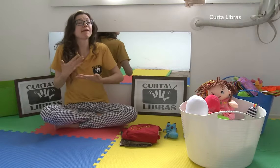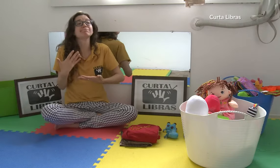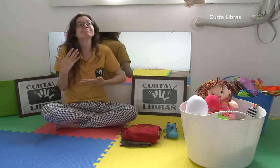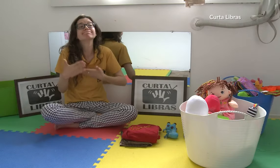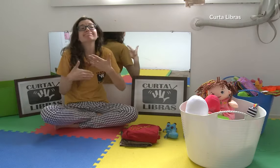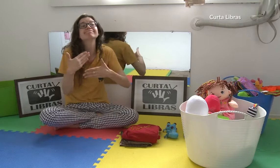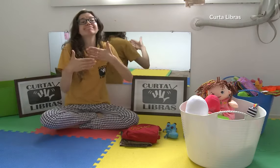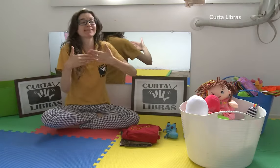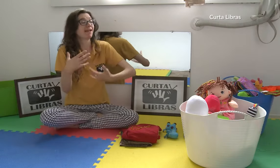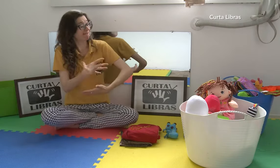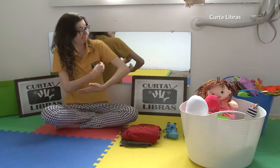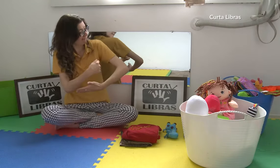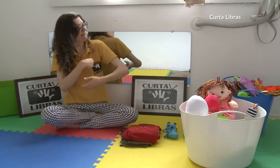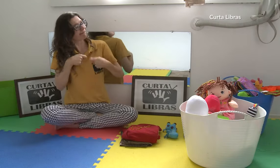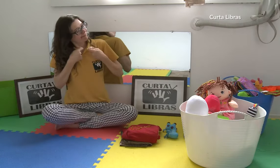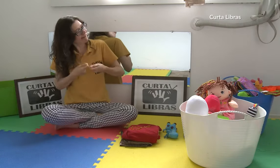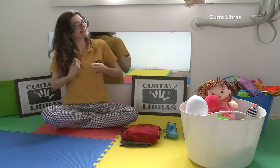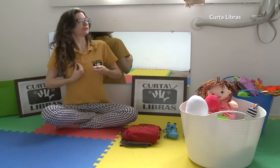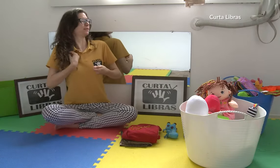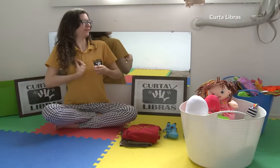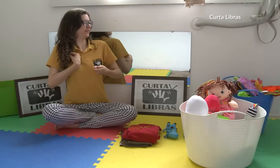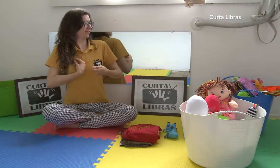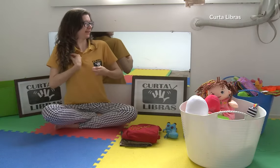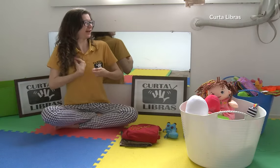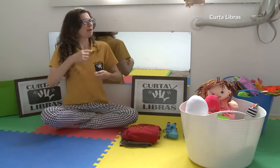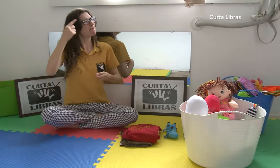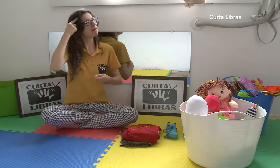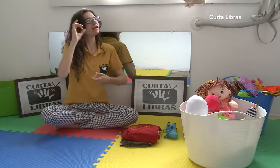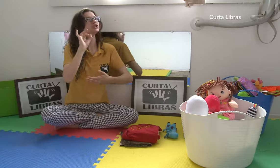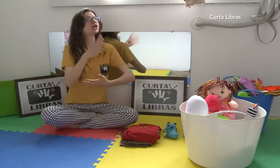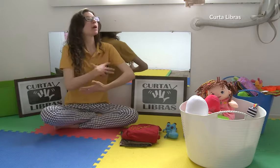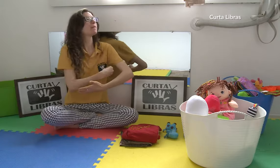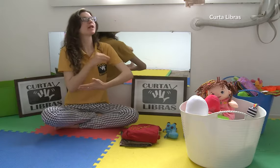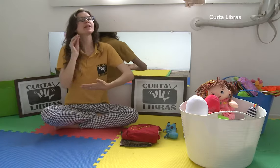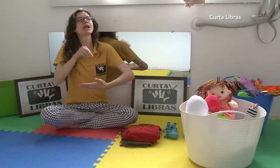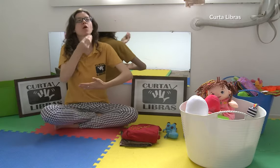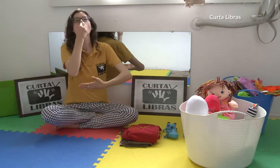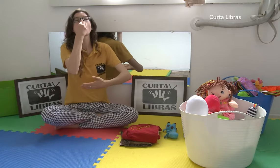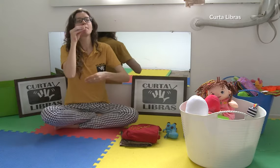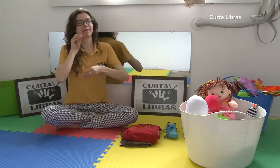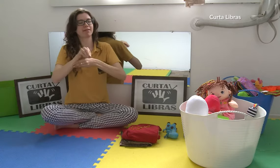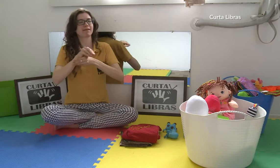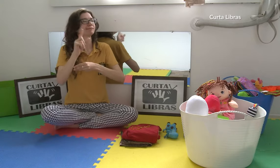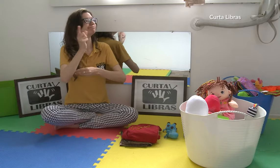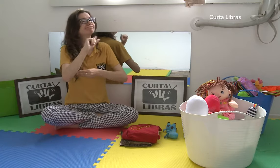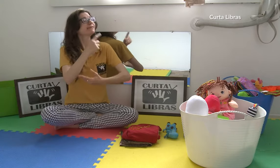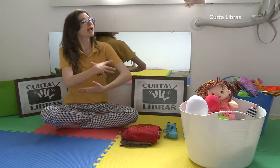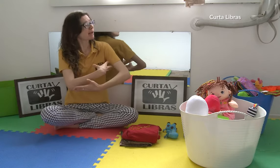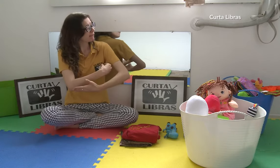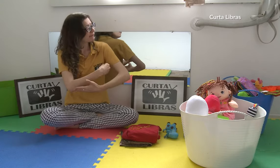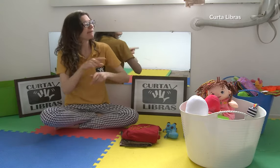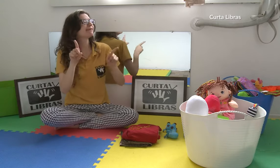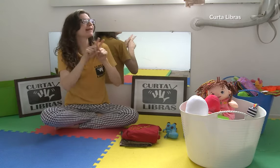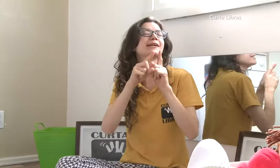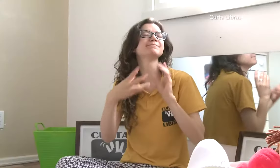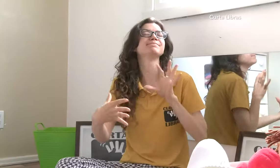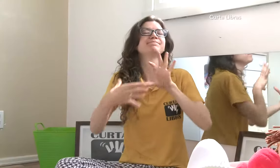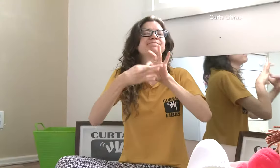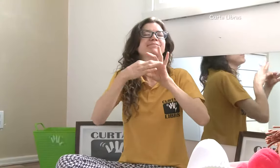amamentação que vai garantir a sobrevivência dele. As pessoas pensam que a amamentação é apenas para alimentar o bebê. Mas